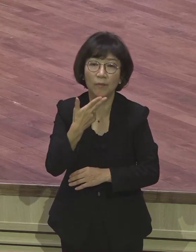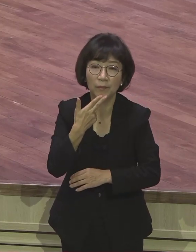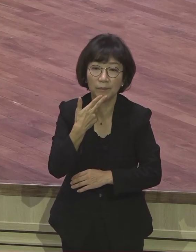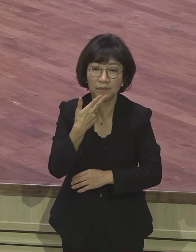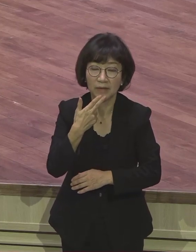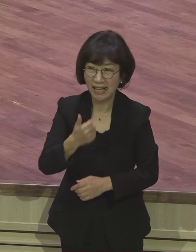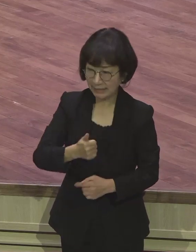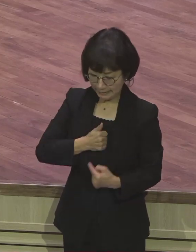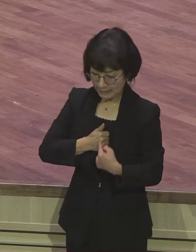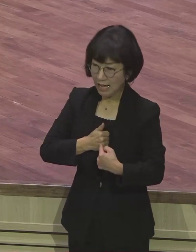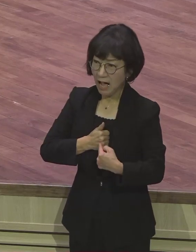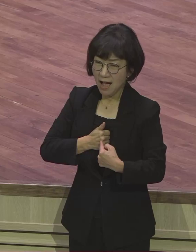넘어지지 않아요.